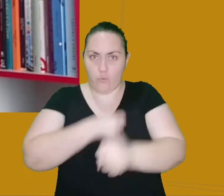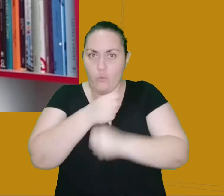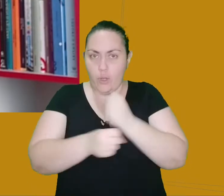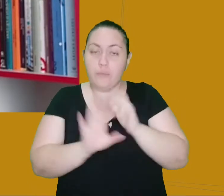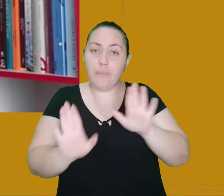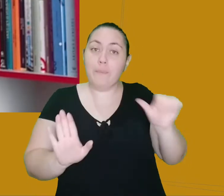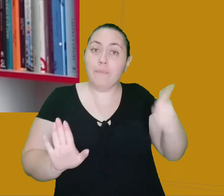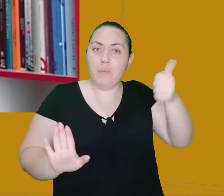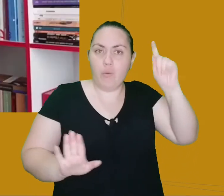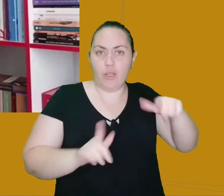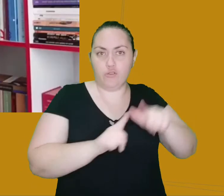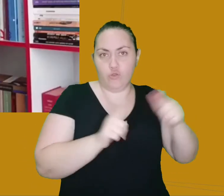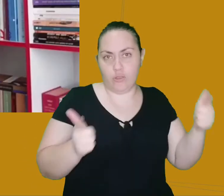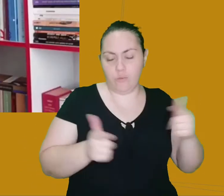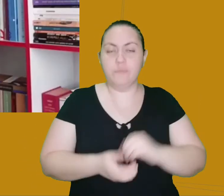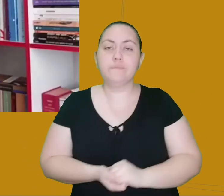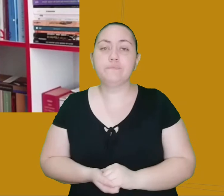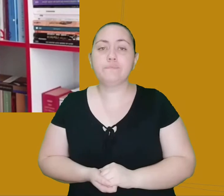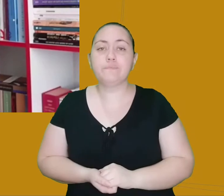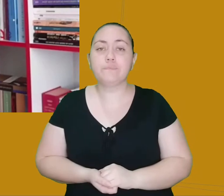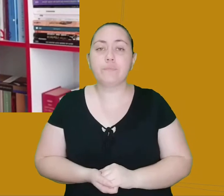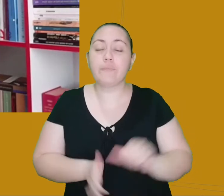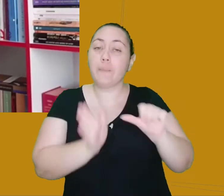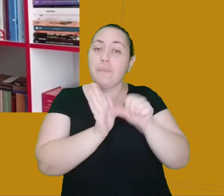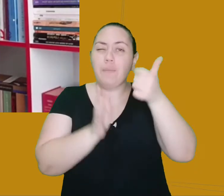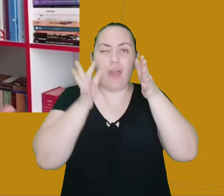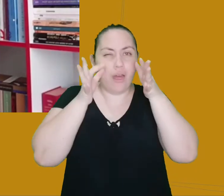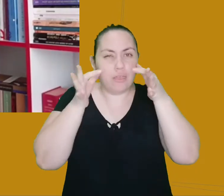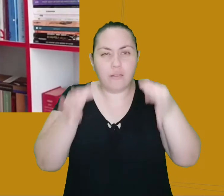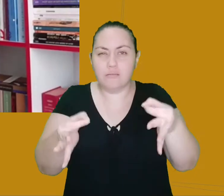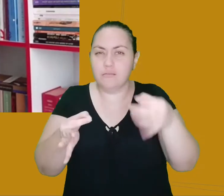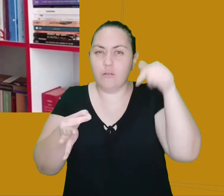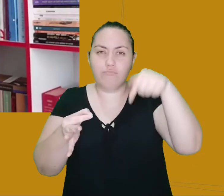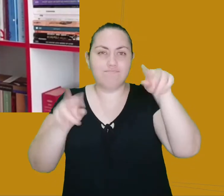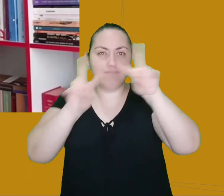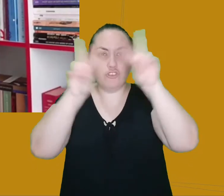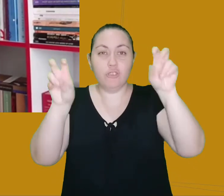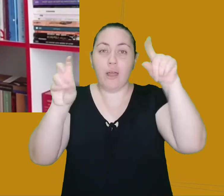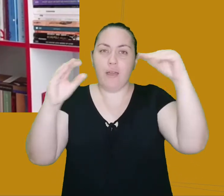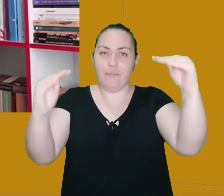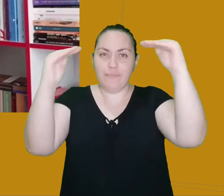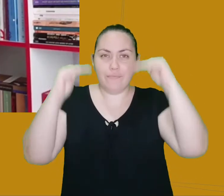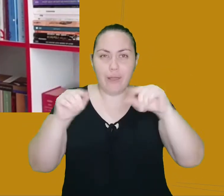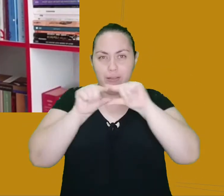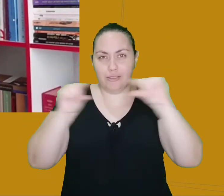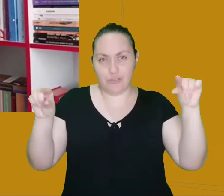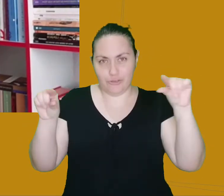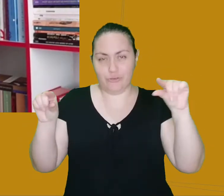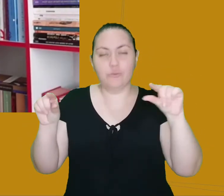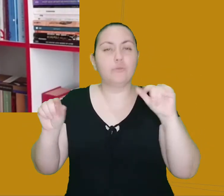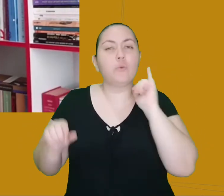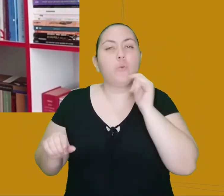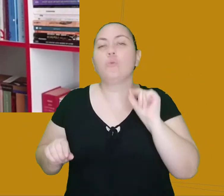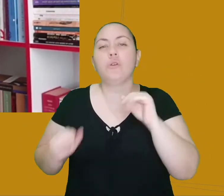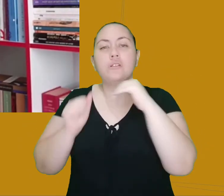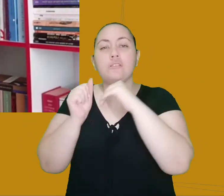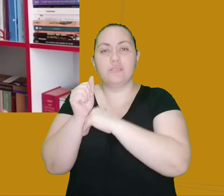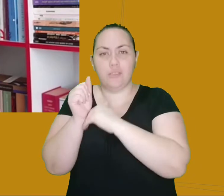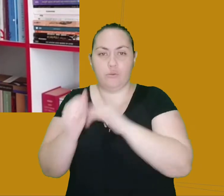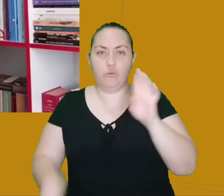primeiro no Jornal. A primeira coisa que nos chama a atenção no título é o subtítulo do conto, que se chama O Segredo do Bonso,